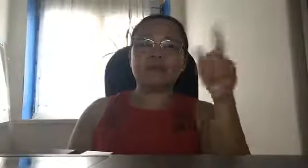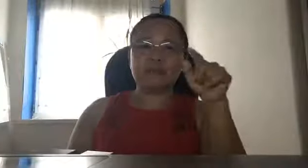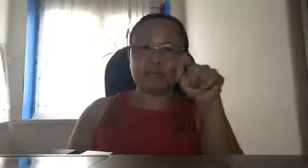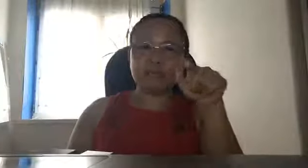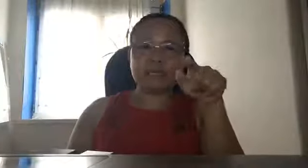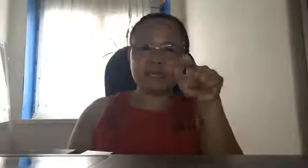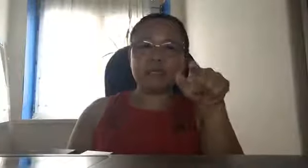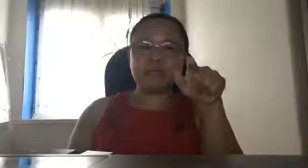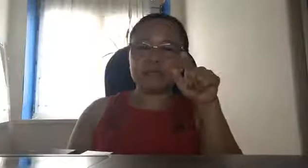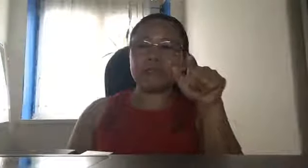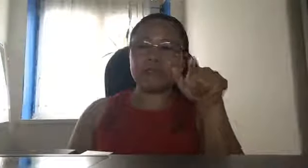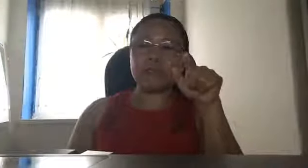mas